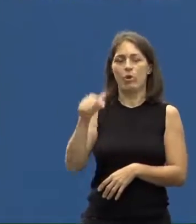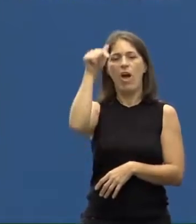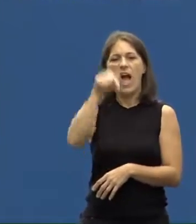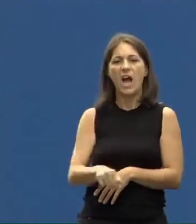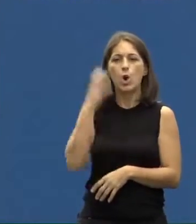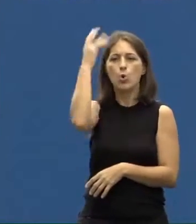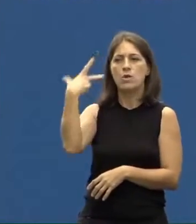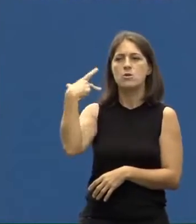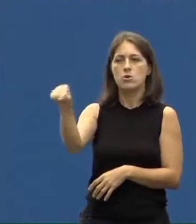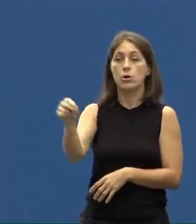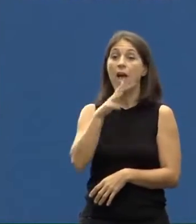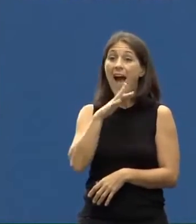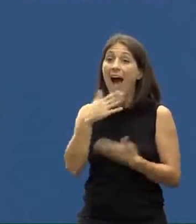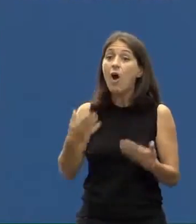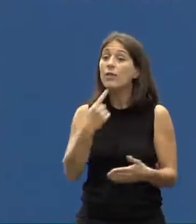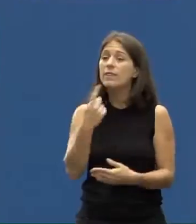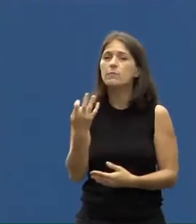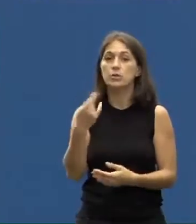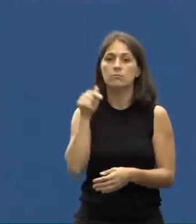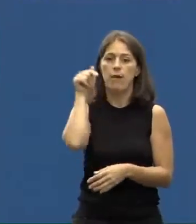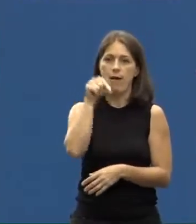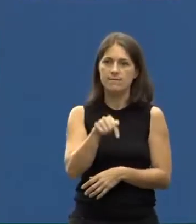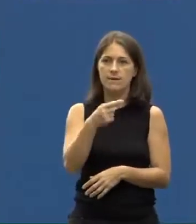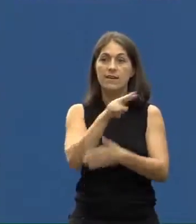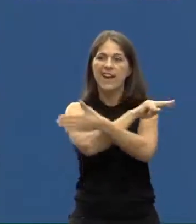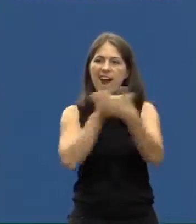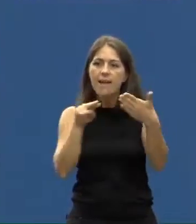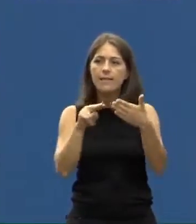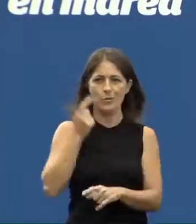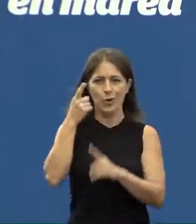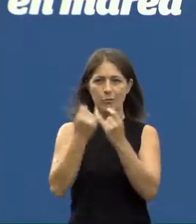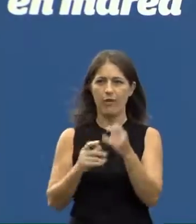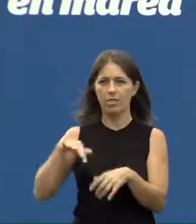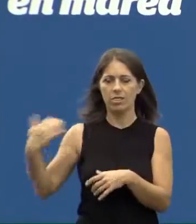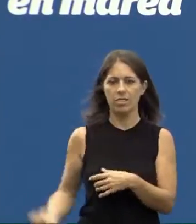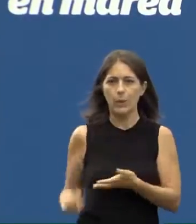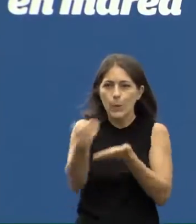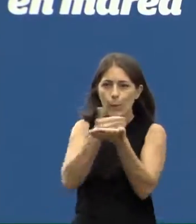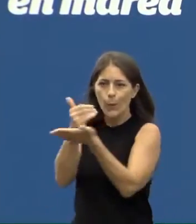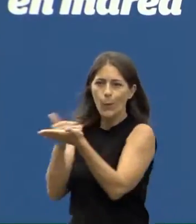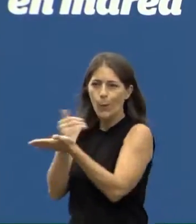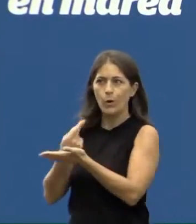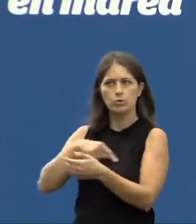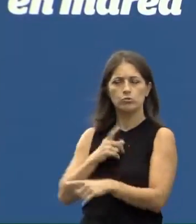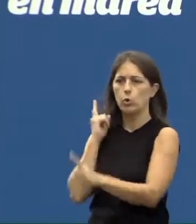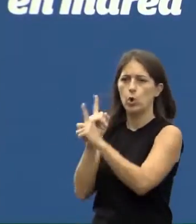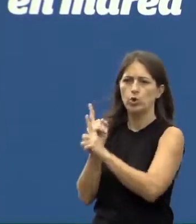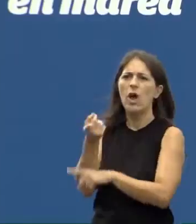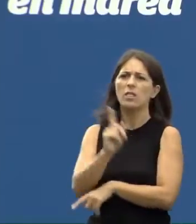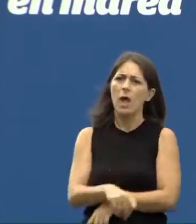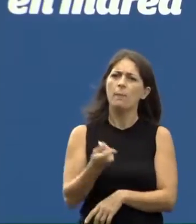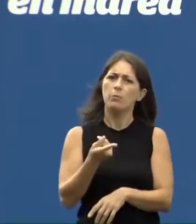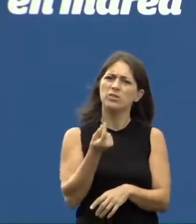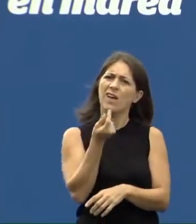non. E agora, desimos a decir que así, en Galicia, non. É posible crear unha renda social, é